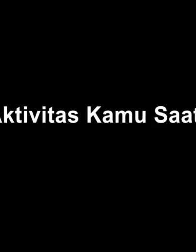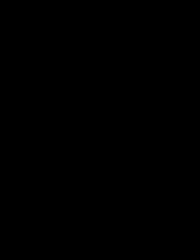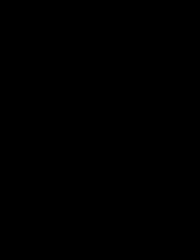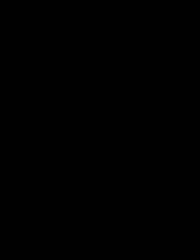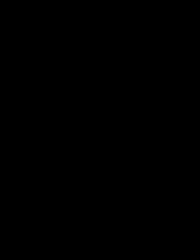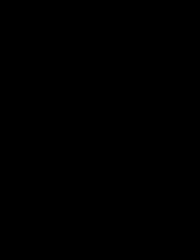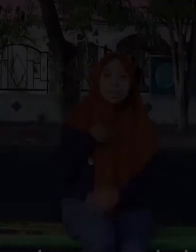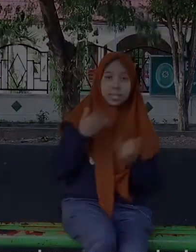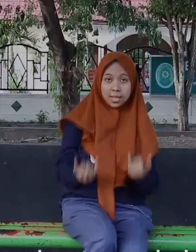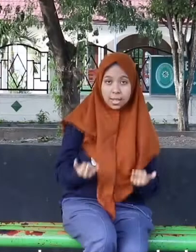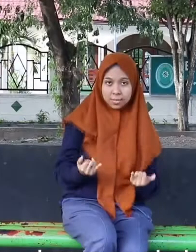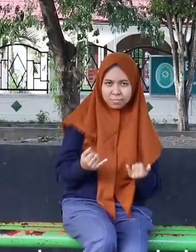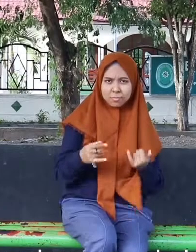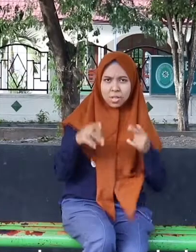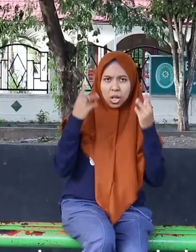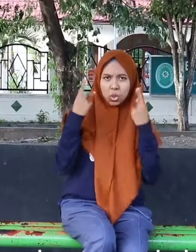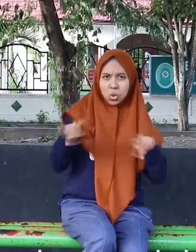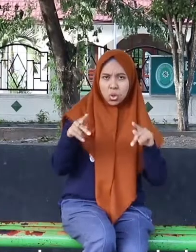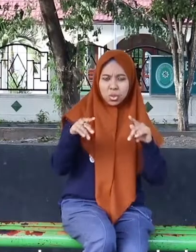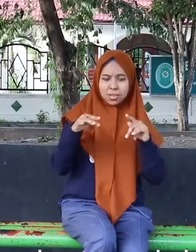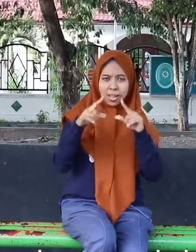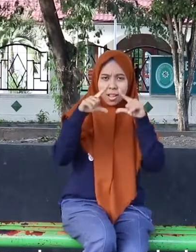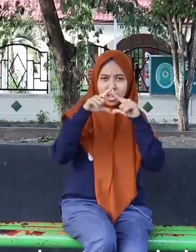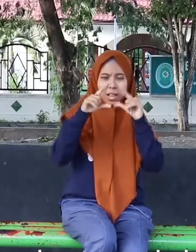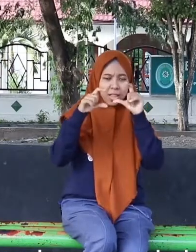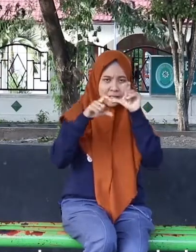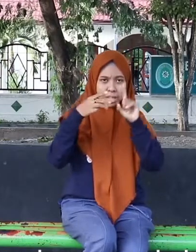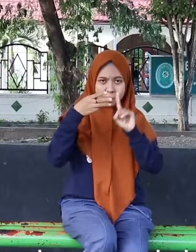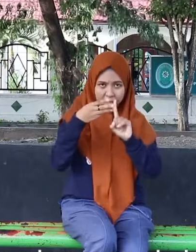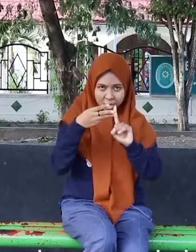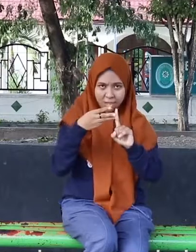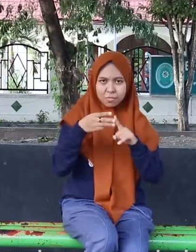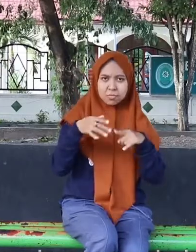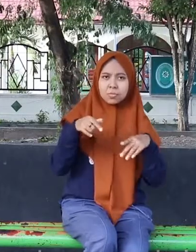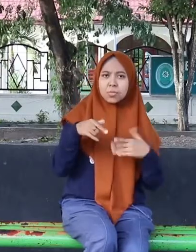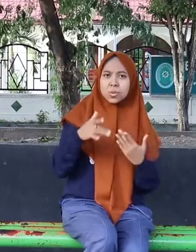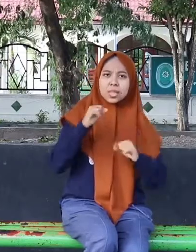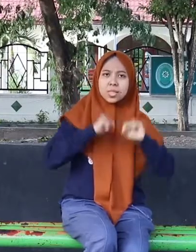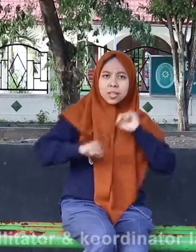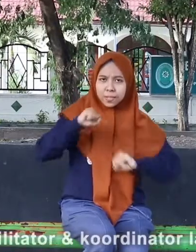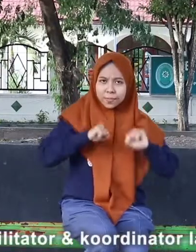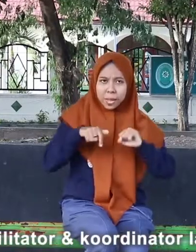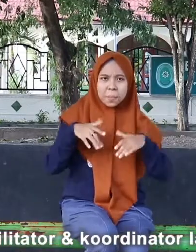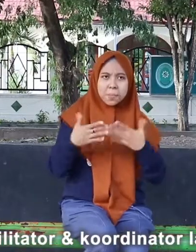Aktivitasnya sekarang, saya kerja di kantor ASB sebagai fasilitator